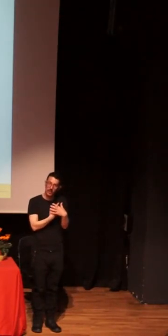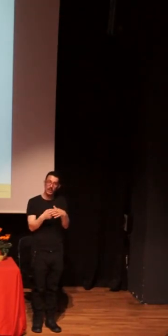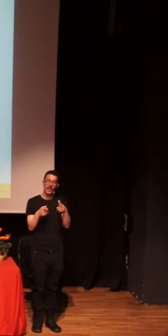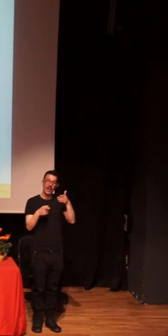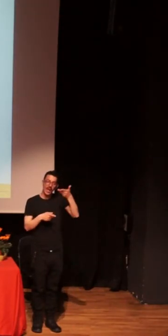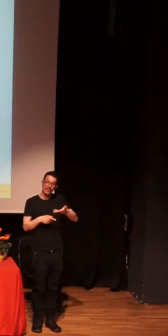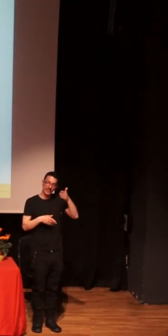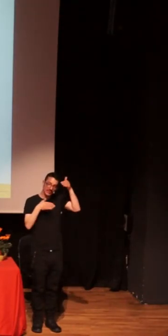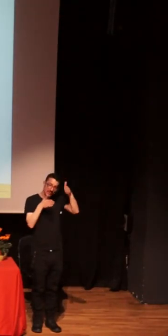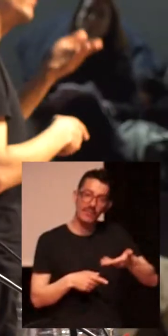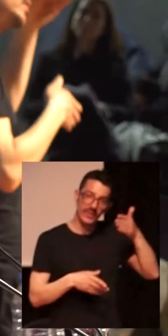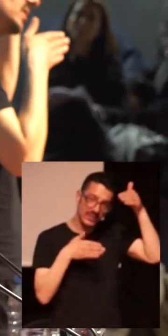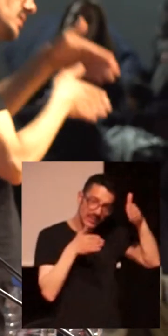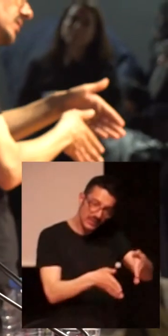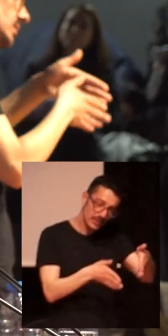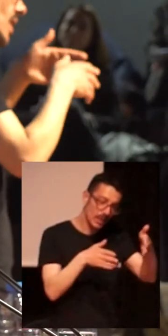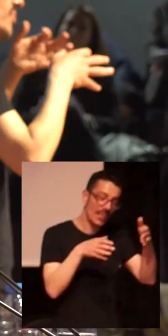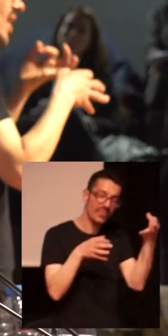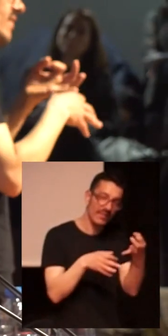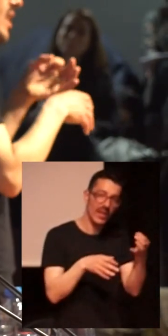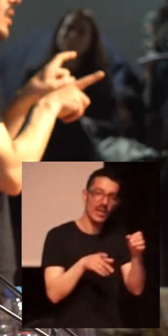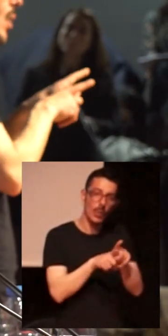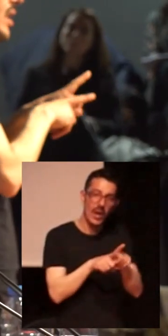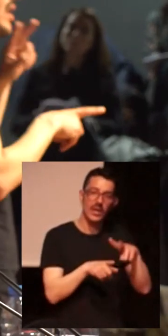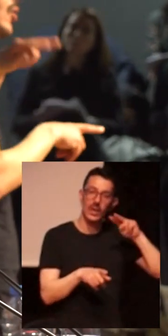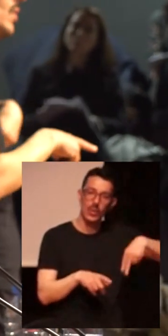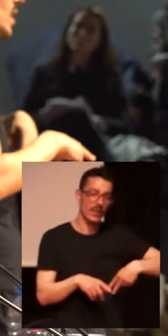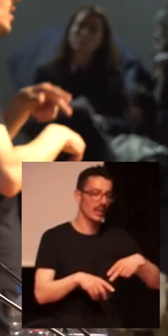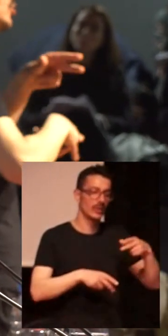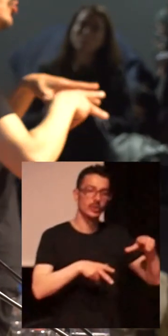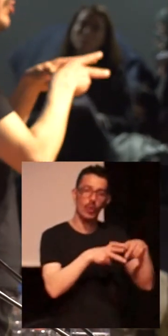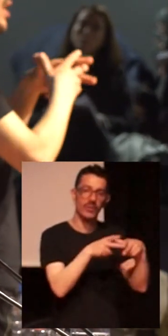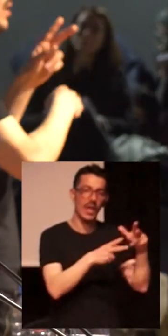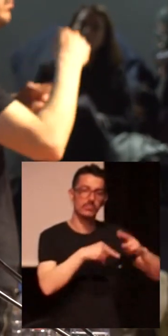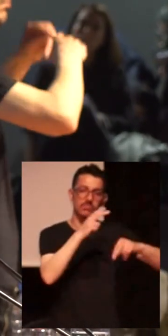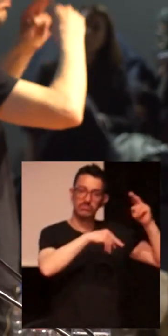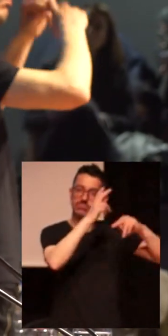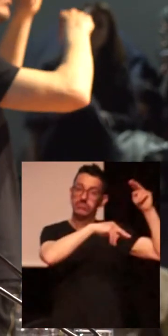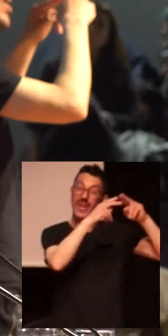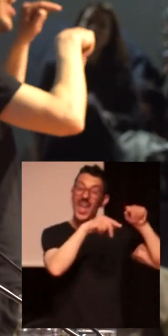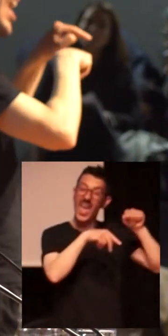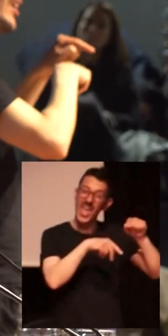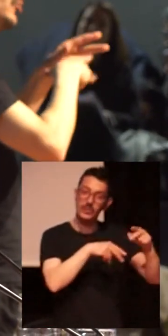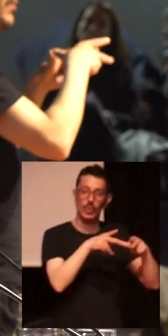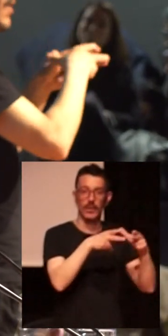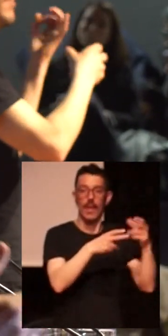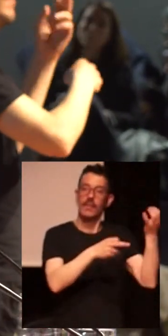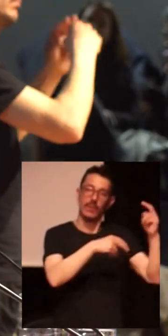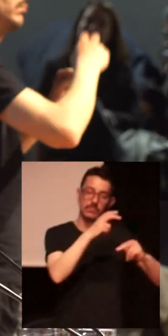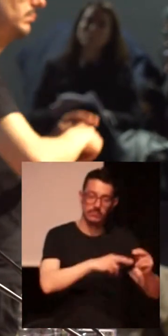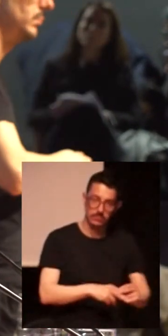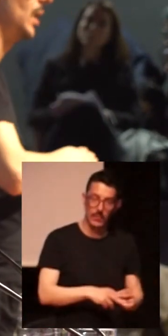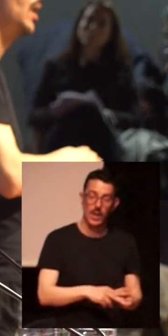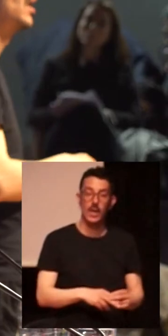construido. Tenemos también el estigma interiorizado, la serofobia interiorizada, que es cuando hacemos propias, cuando